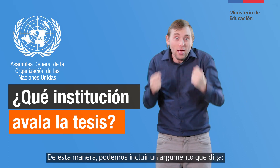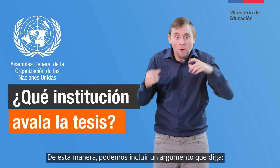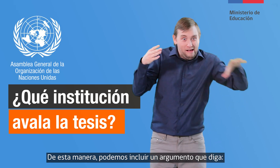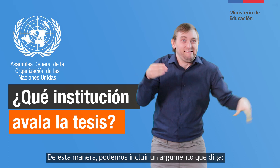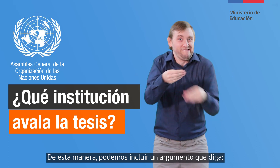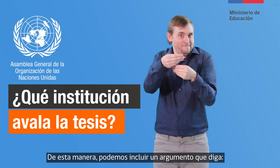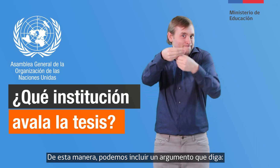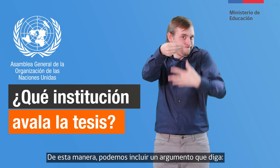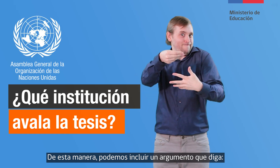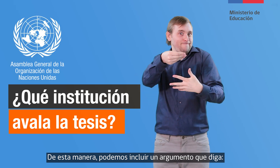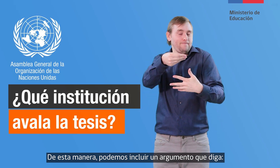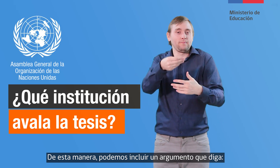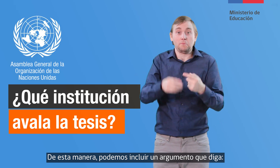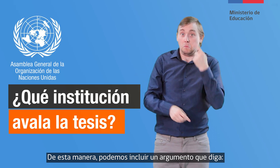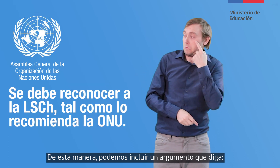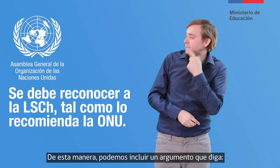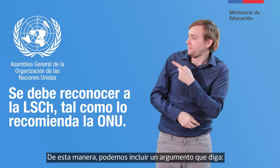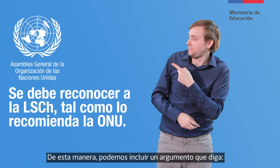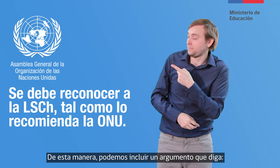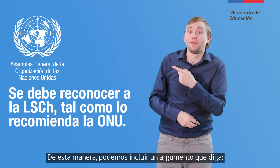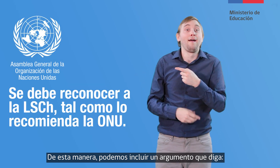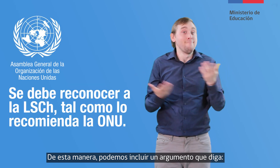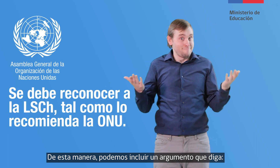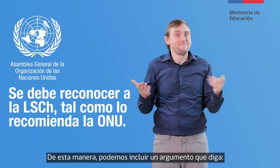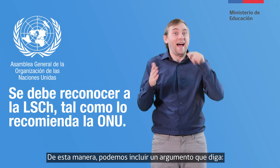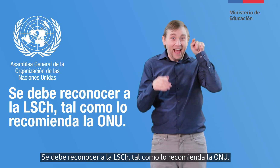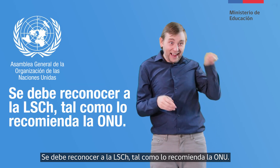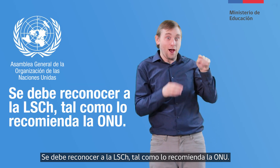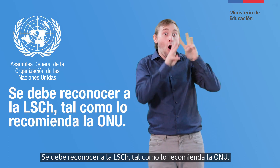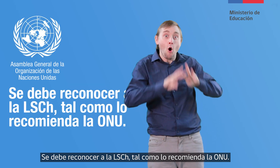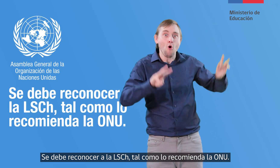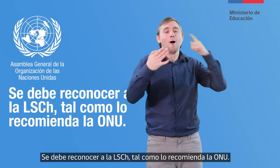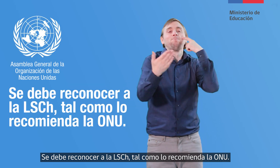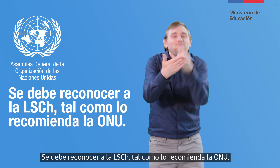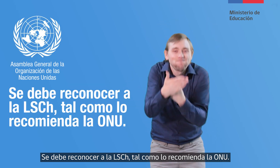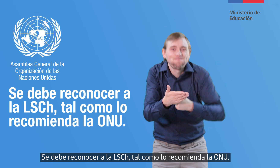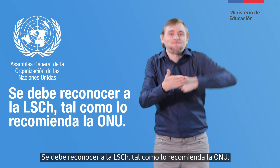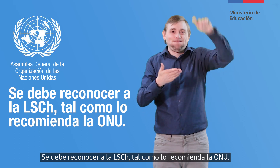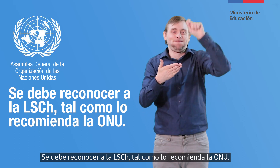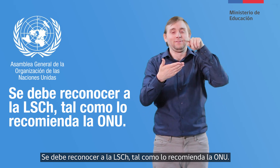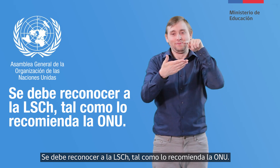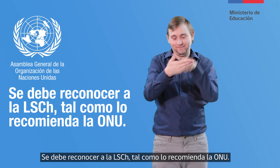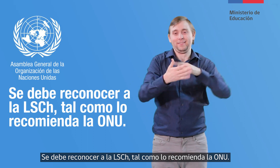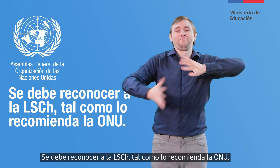manera, podemos incluir un argumento que diga se debe reconocer a la lengua de señas chilena